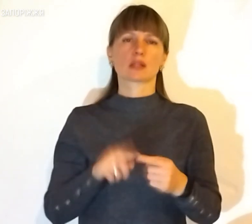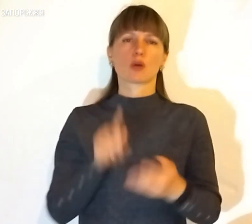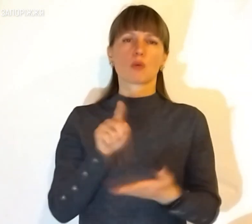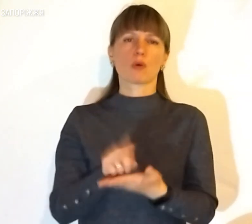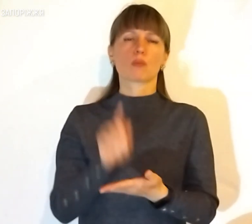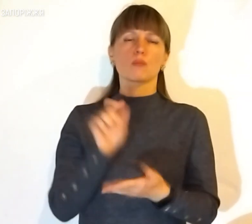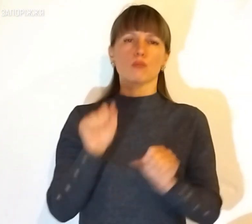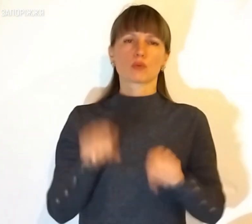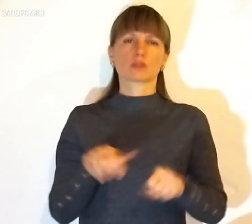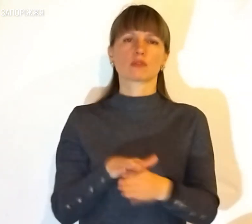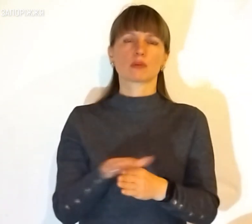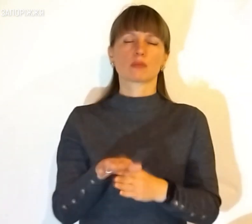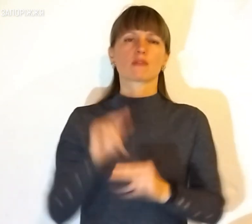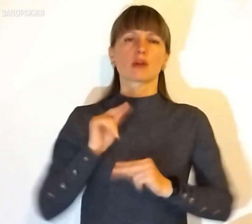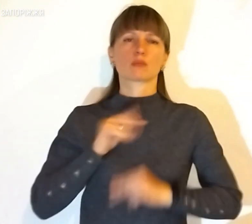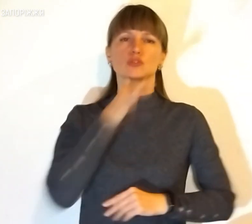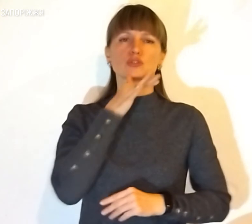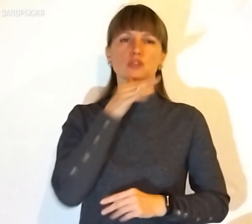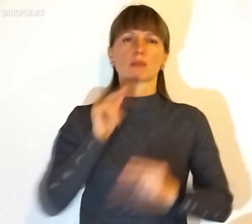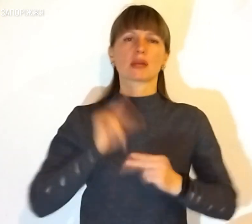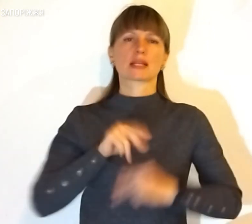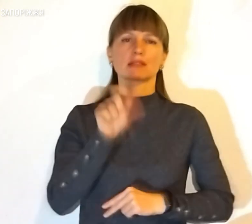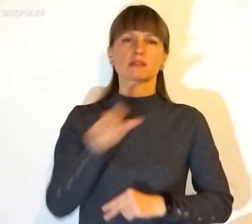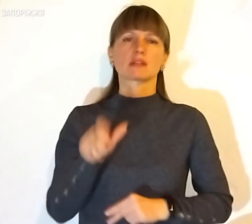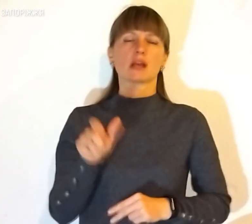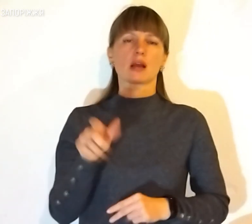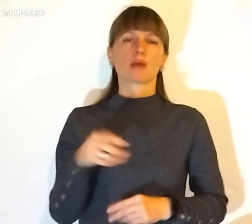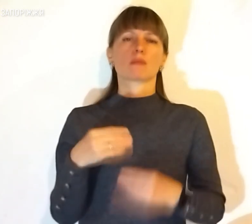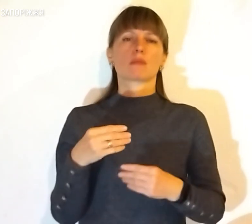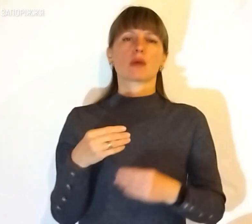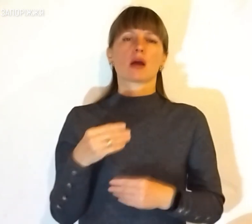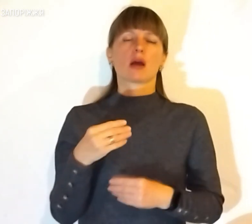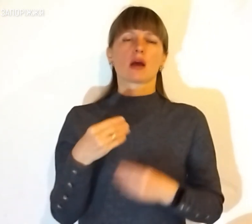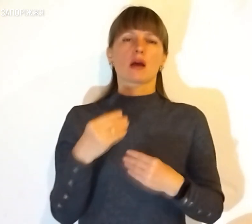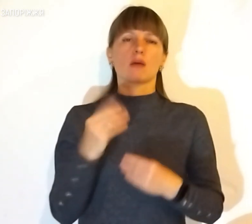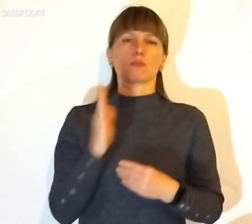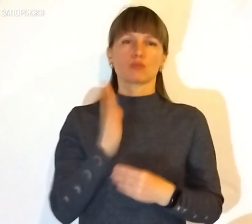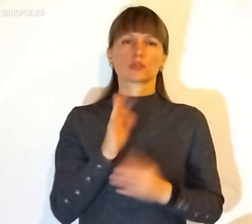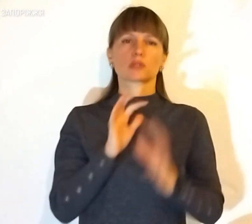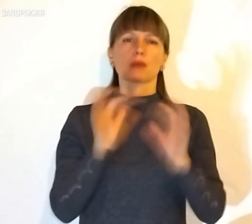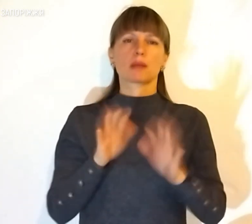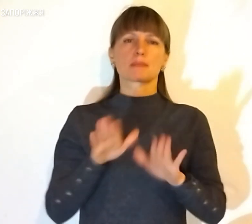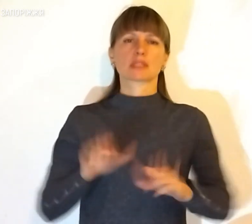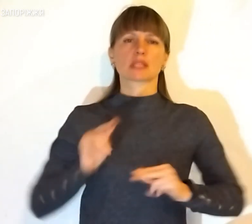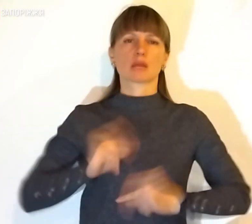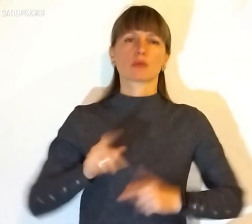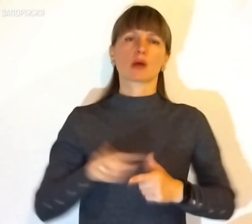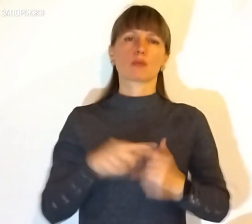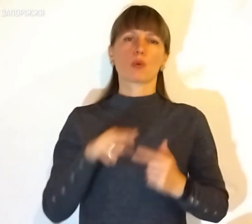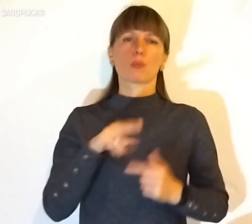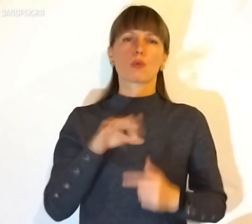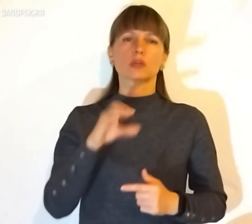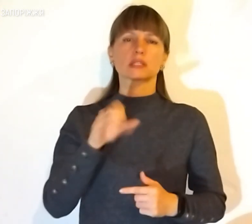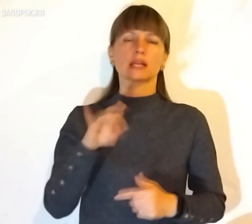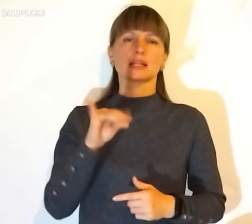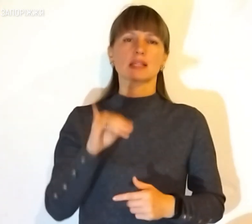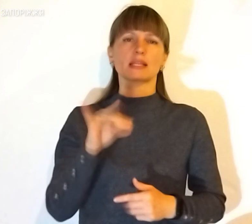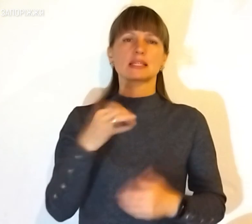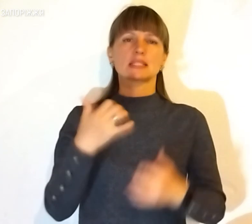можуть здійснюватися у робочий час, працівникам гарантується збереження місця роботи або посади і середнього заробітку.